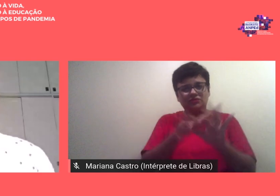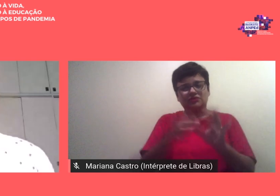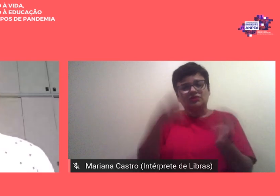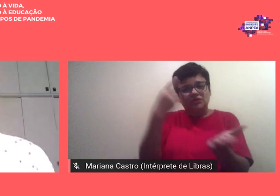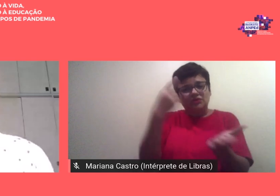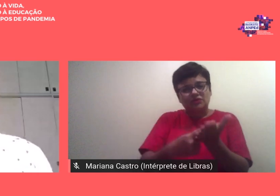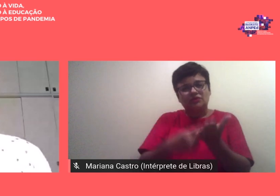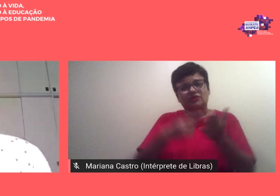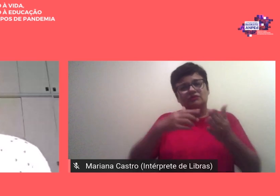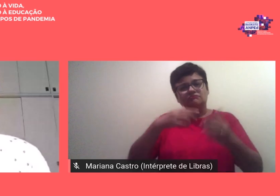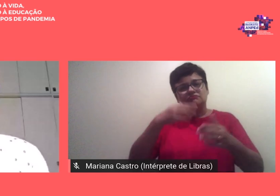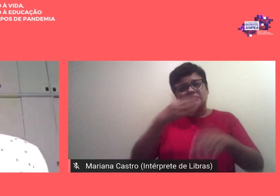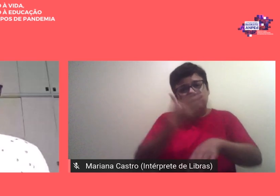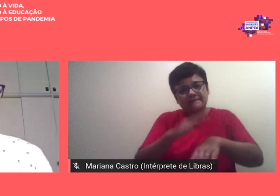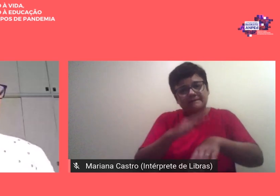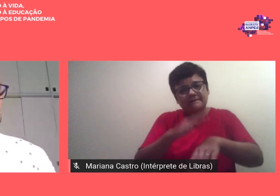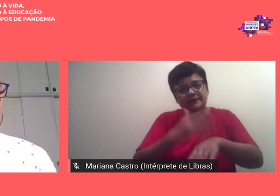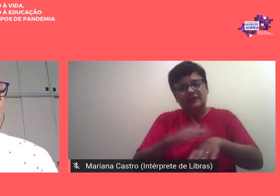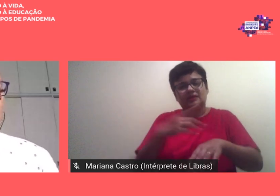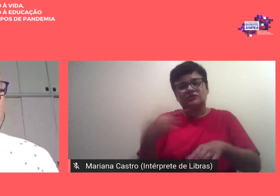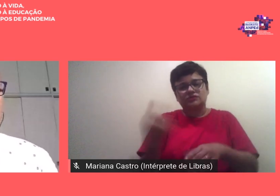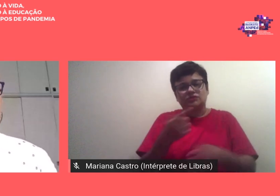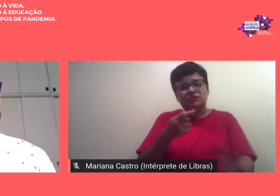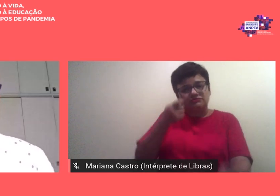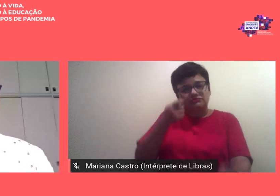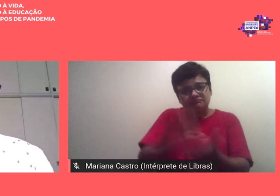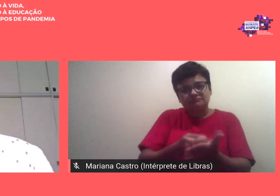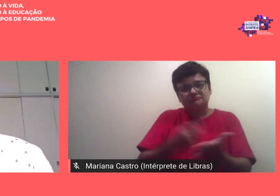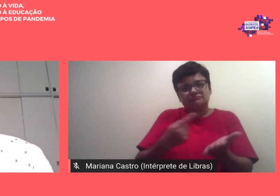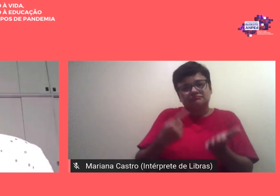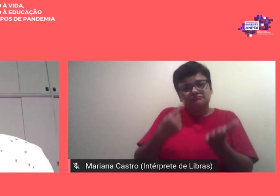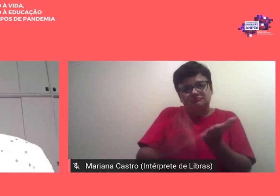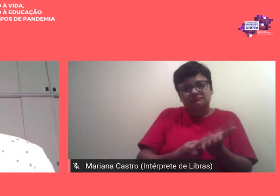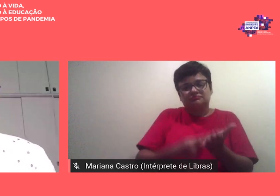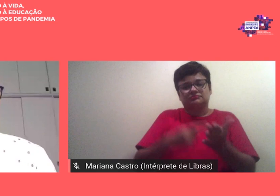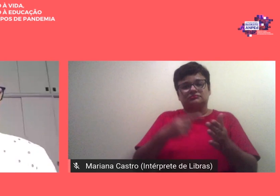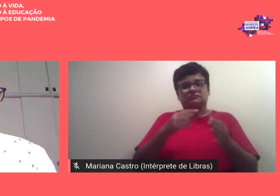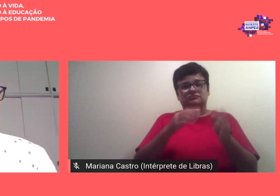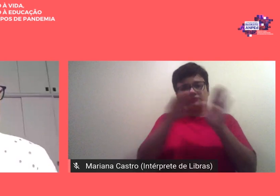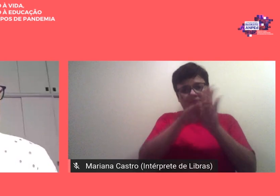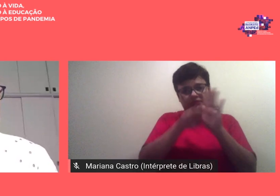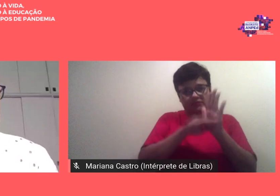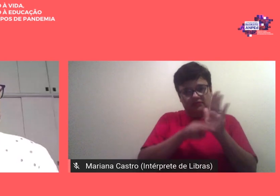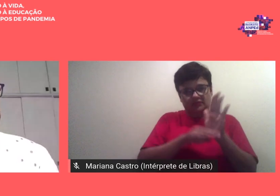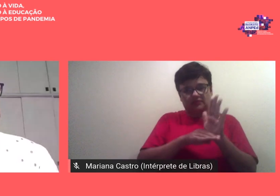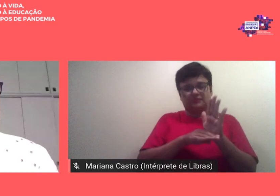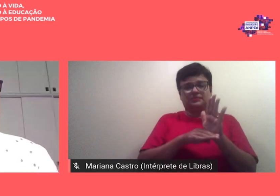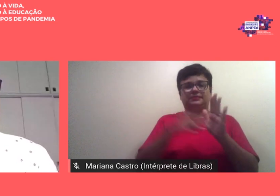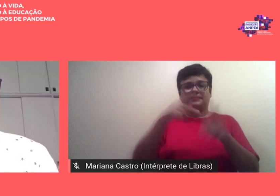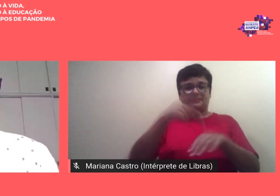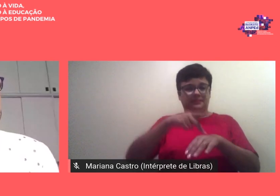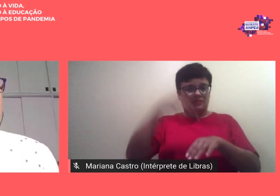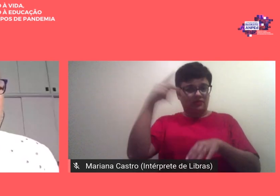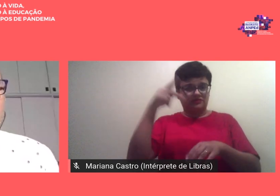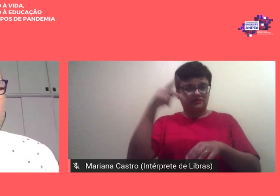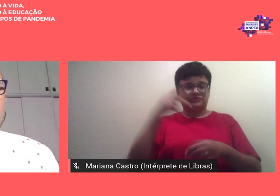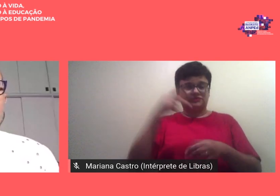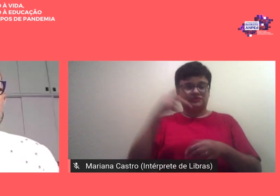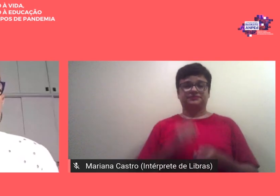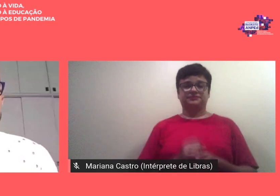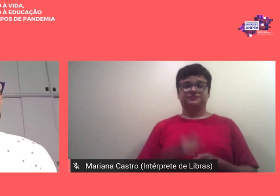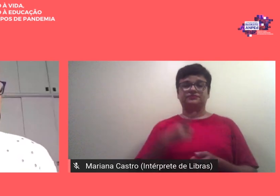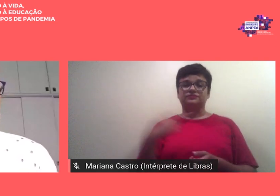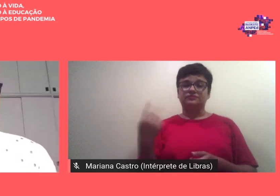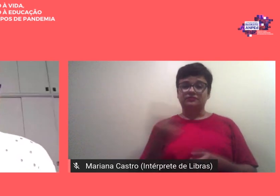fazer na prática o que afirmamos nas muitas produções destes nossos programas de pós-graduação além disso contamos com